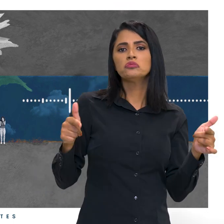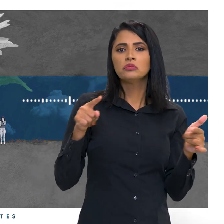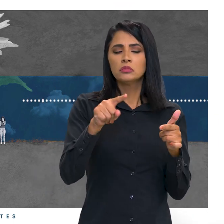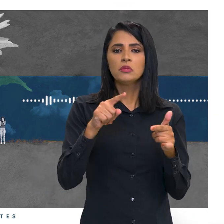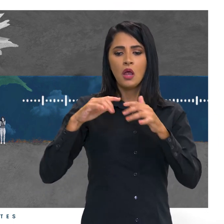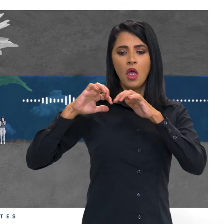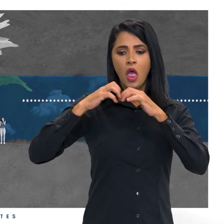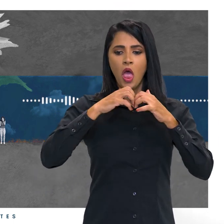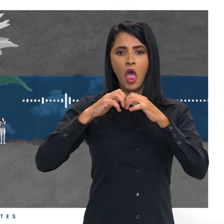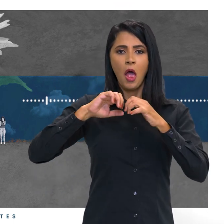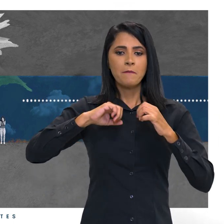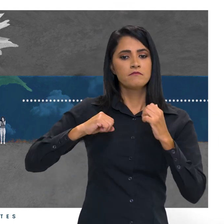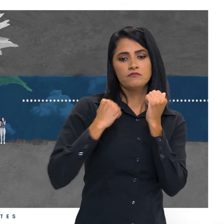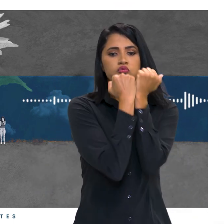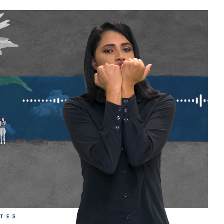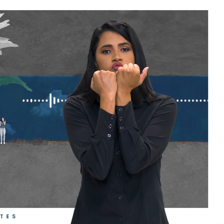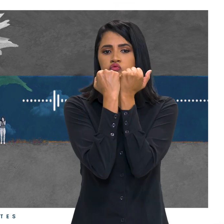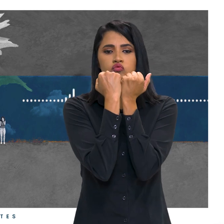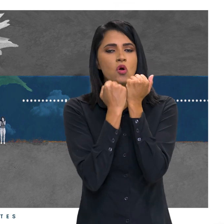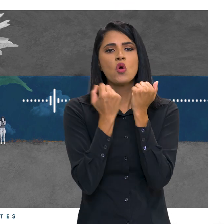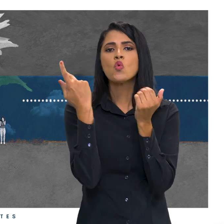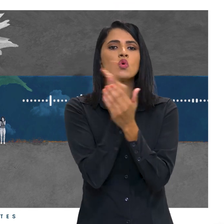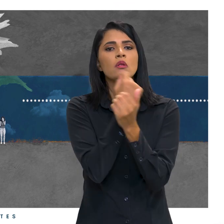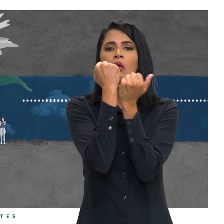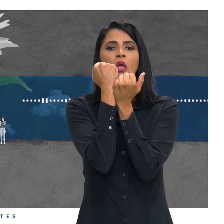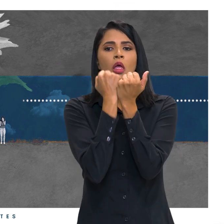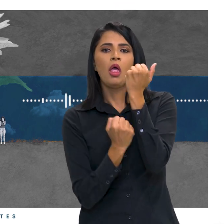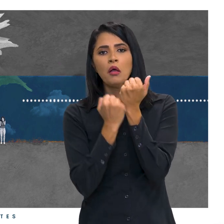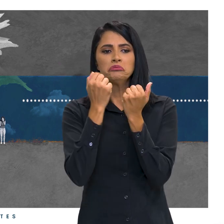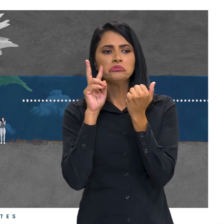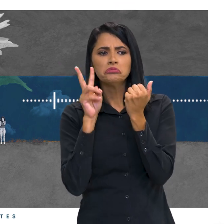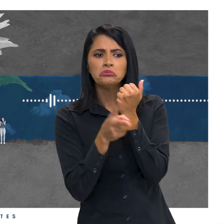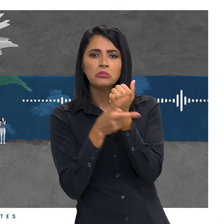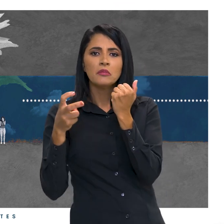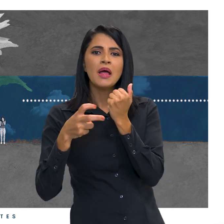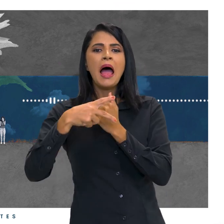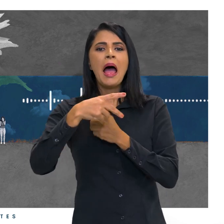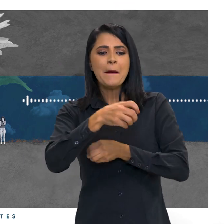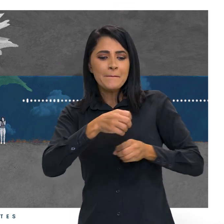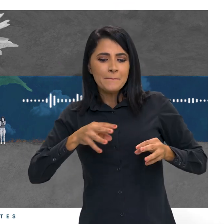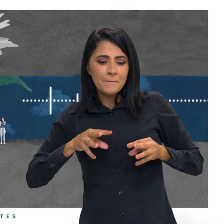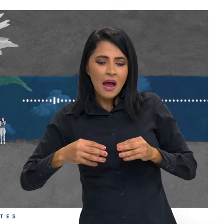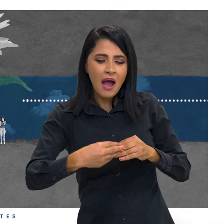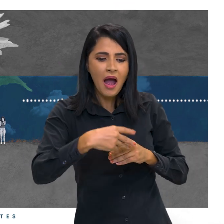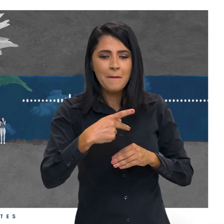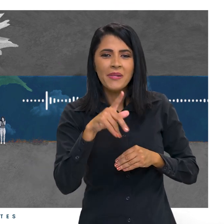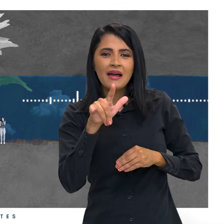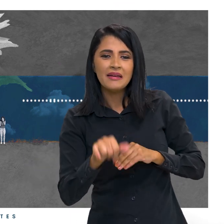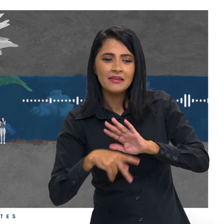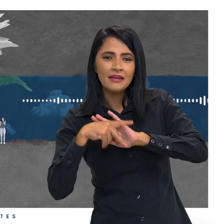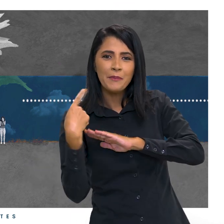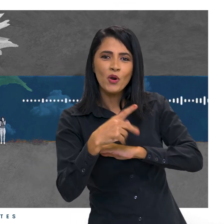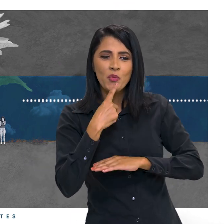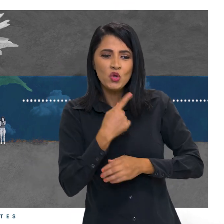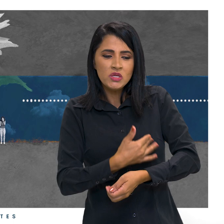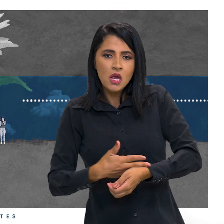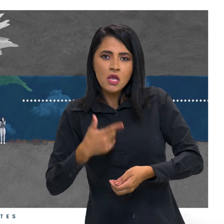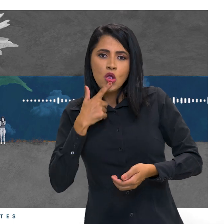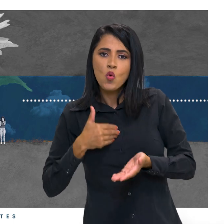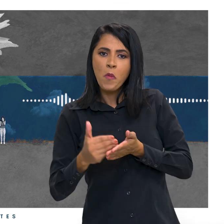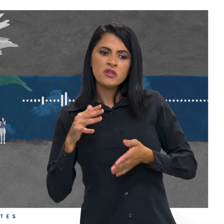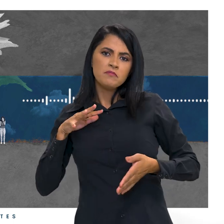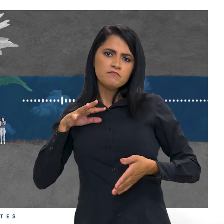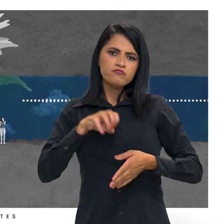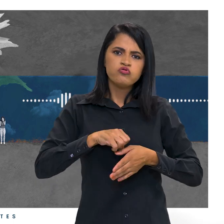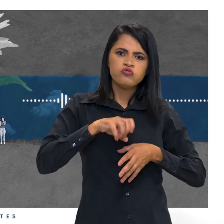imunológico da pessoa para de reconhecer as plaquetas como partículas do sangue e começa a atacá-las.